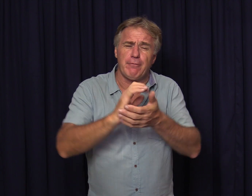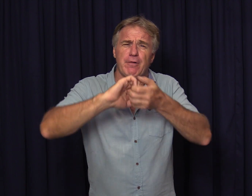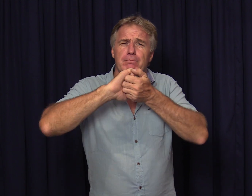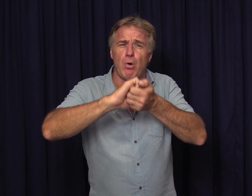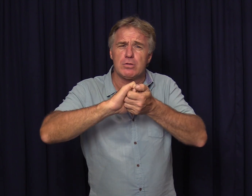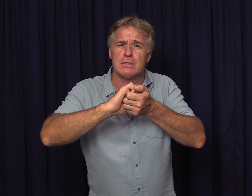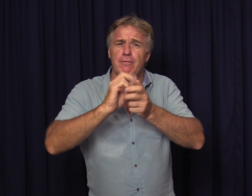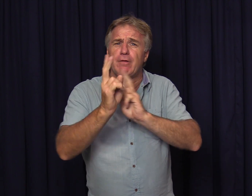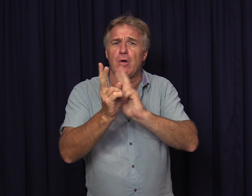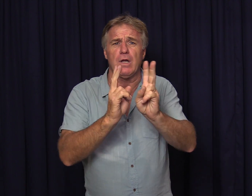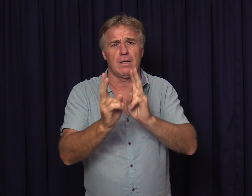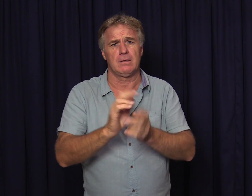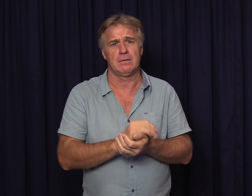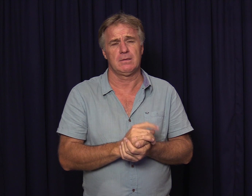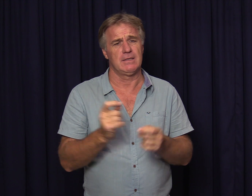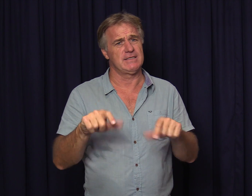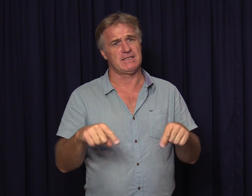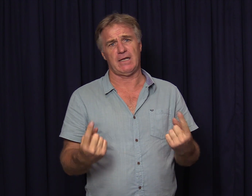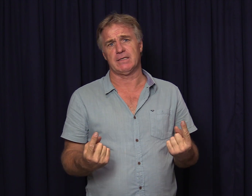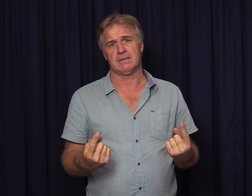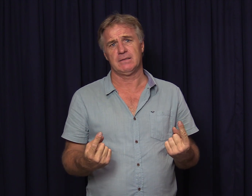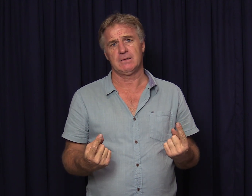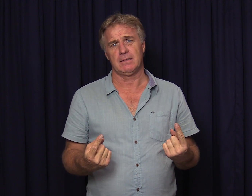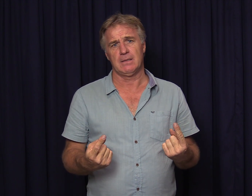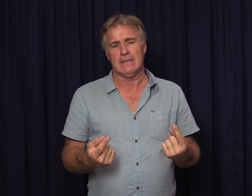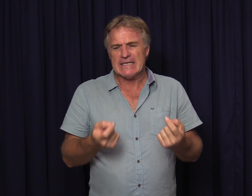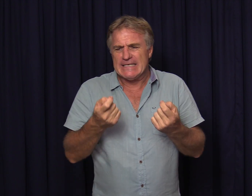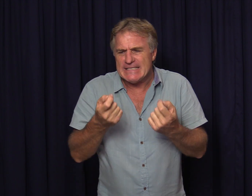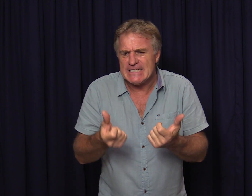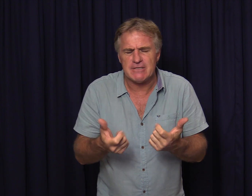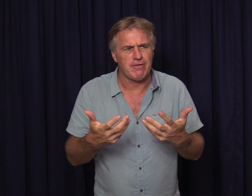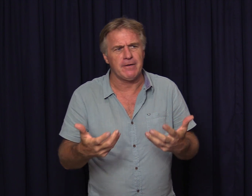verbonds verhouding is iets anders dis iets van